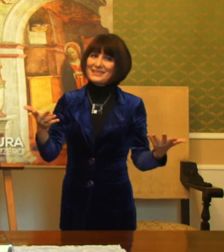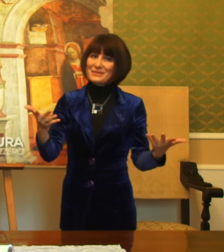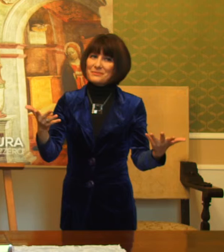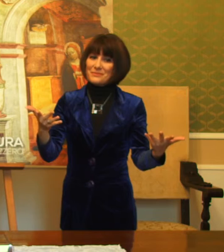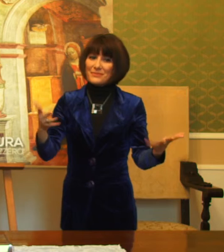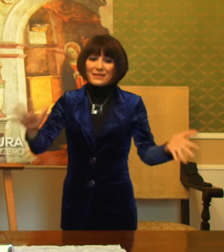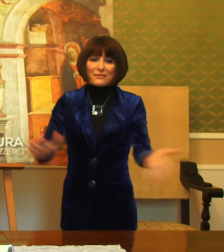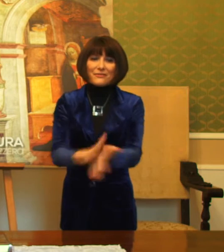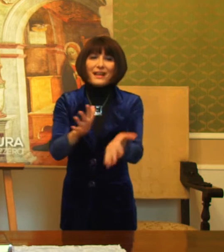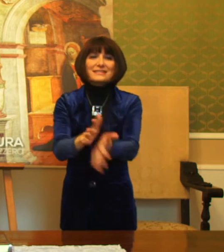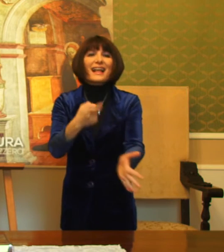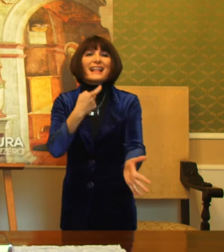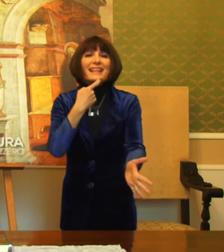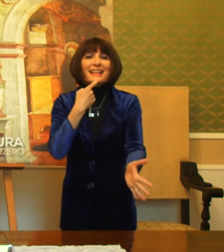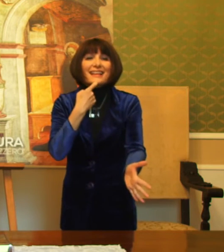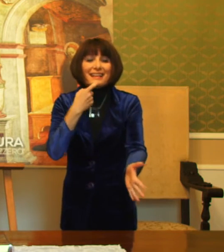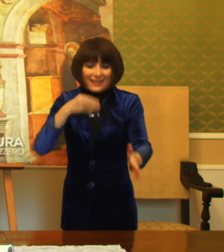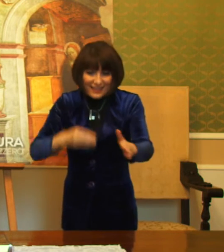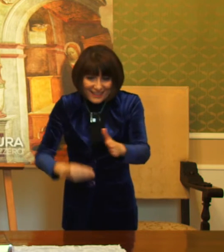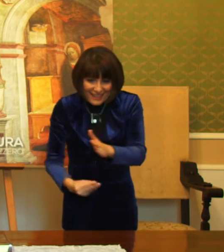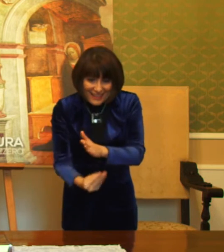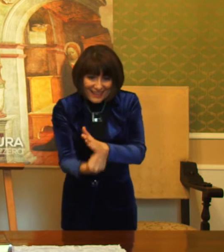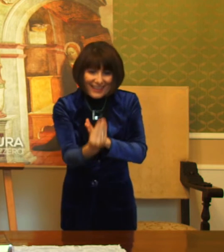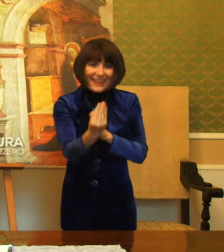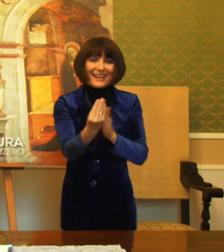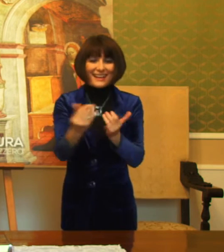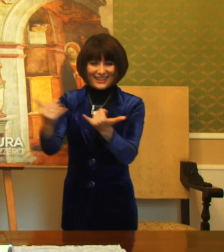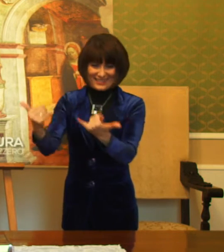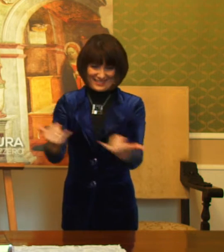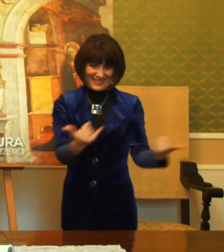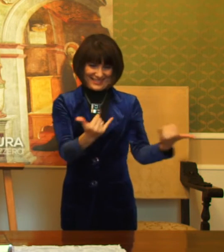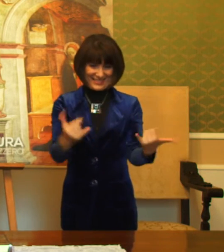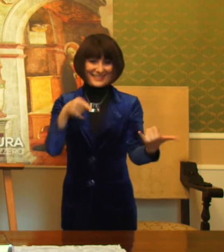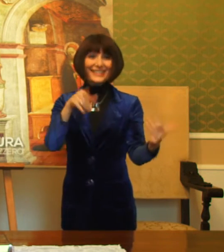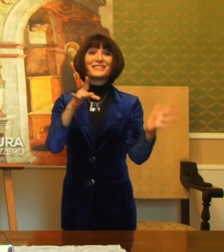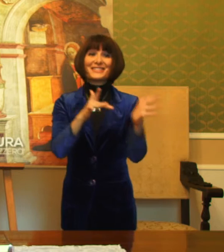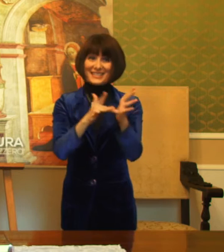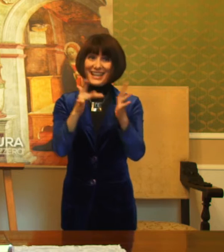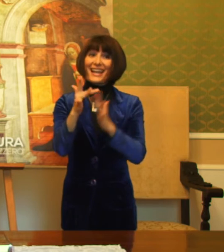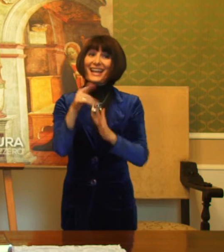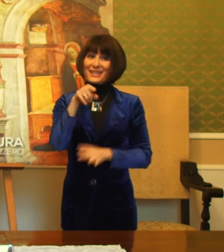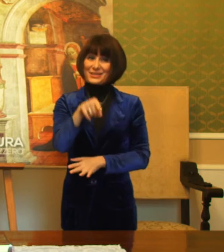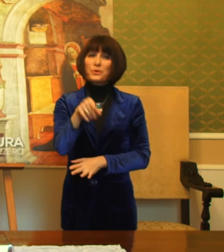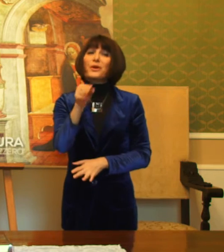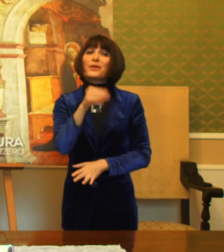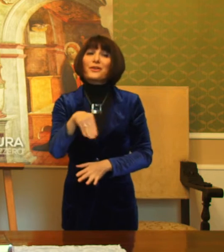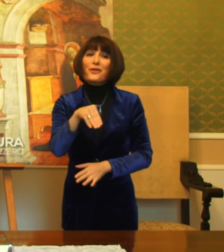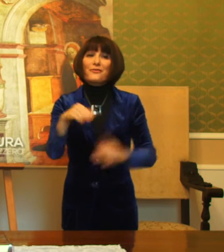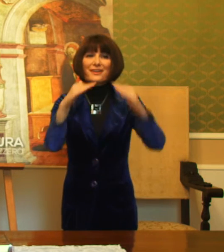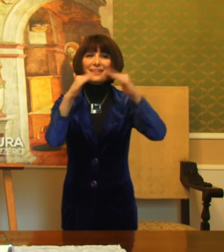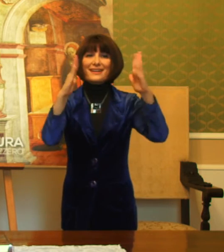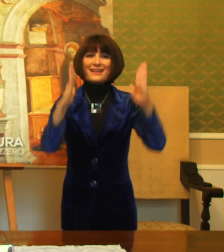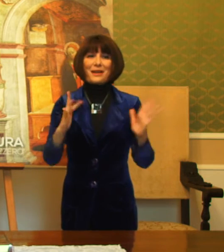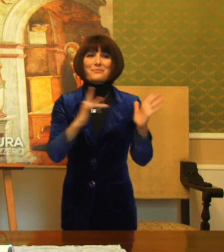festeggiato perché ricordiamo la nascita di Gesù a Betlemme e